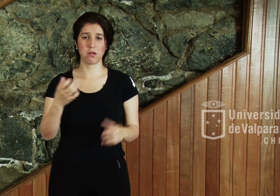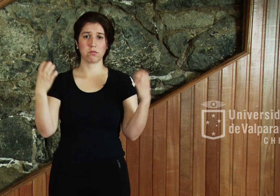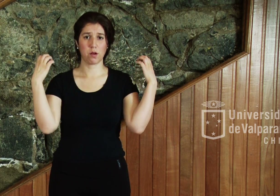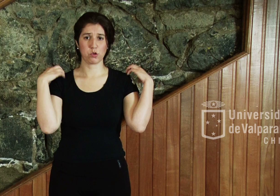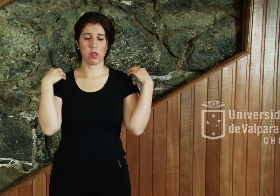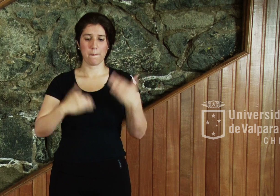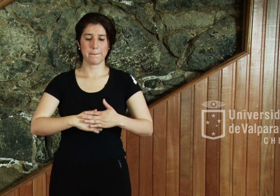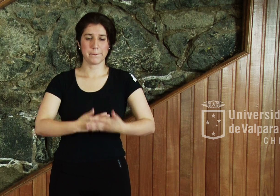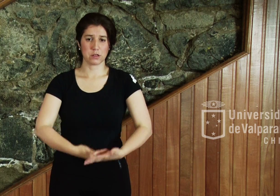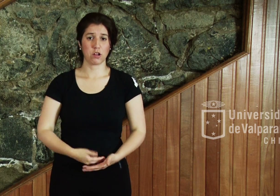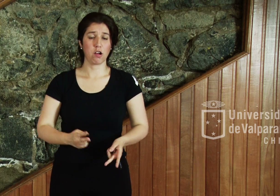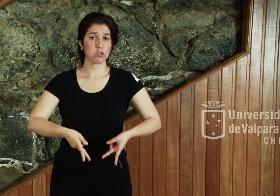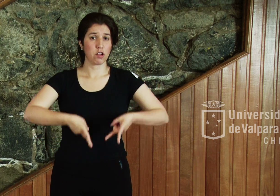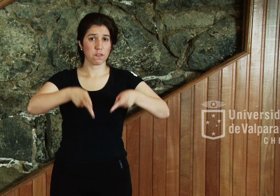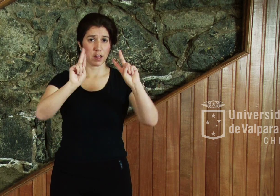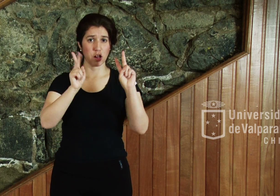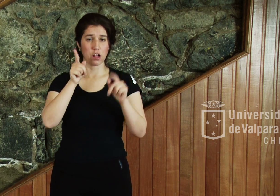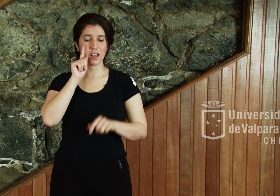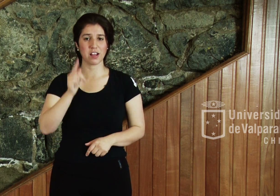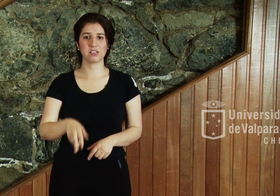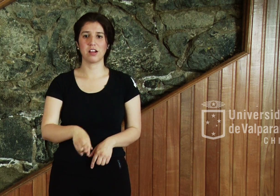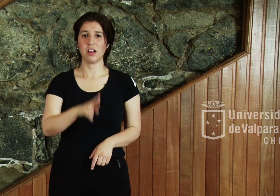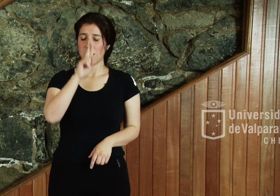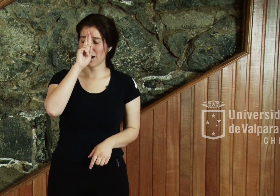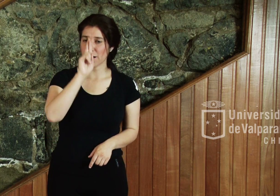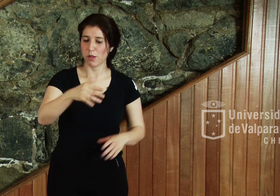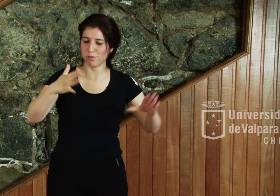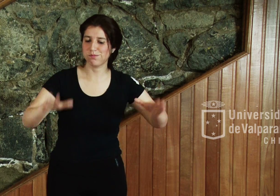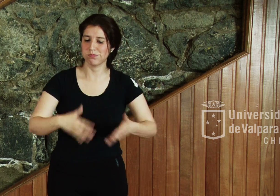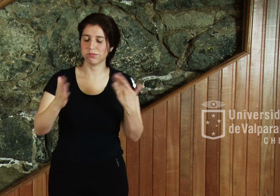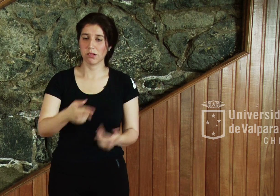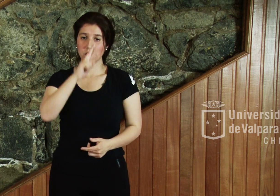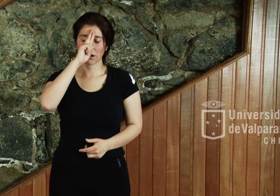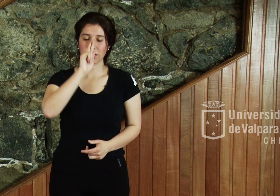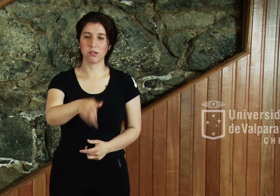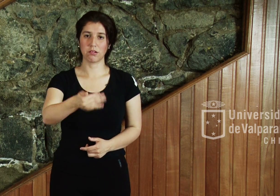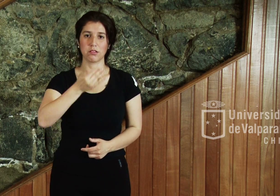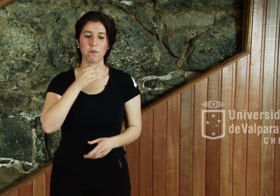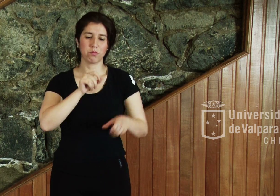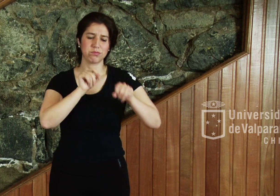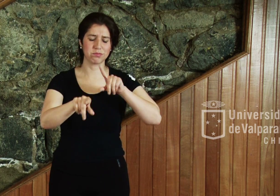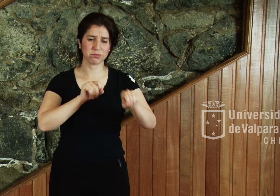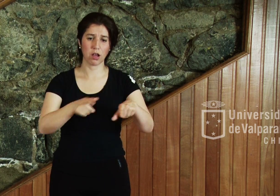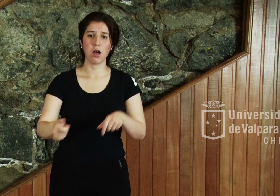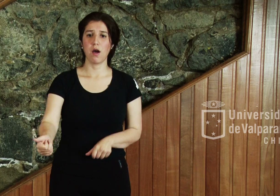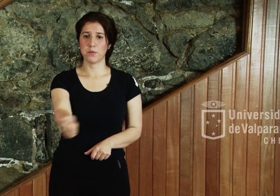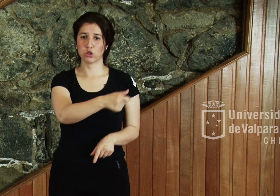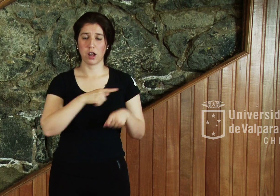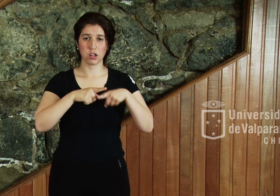Estos derechos deben ser reconocidos, promovidos, respetados y defendidos por todas las sociedades con todos sus medios.